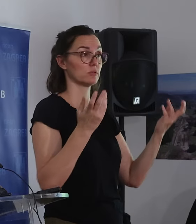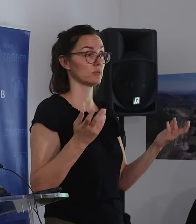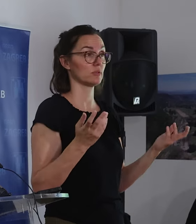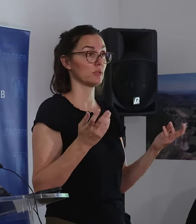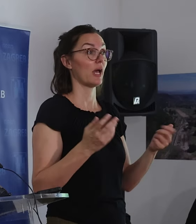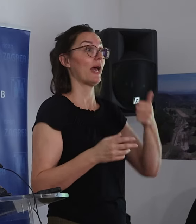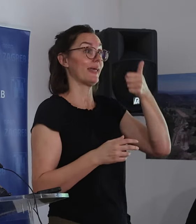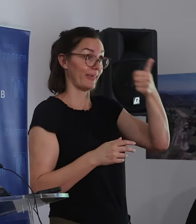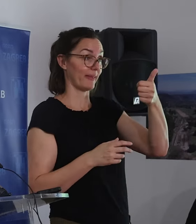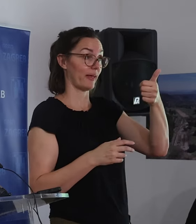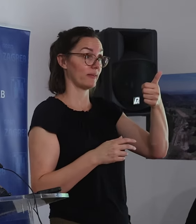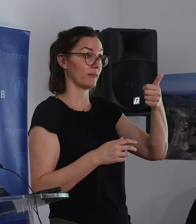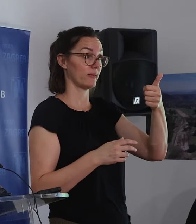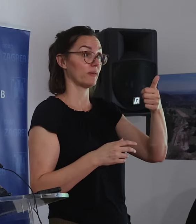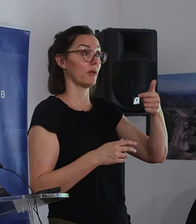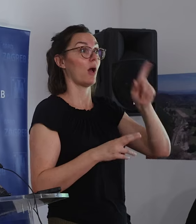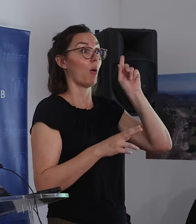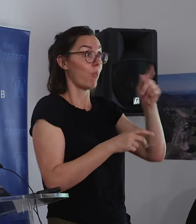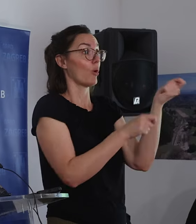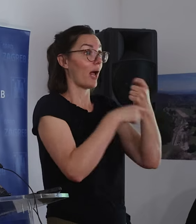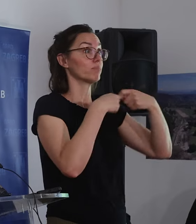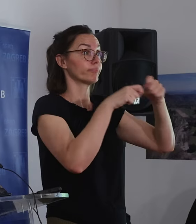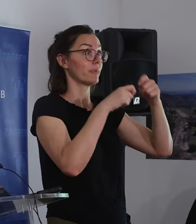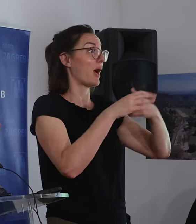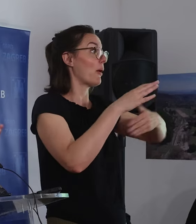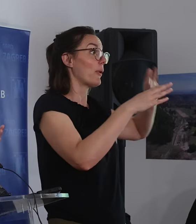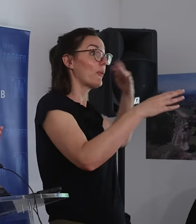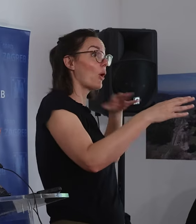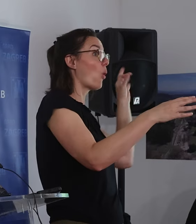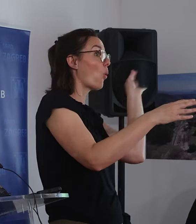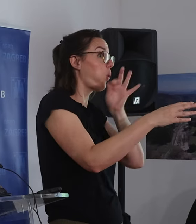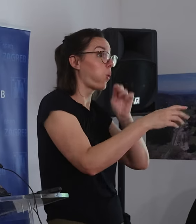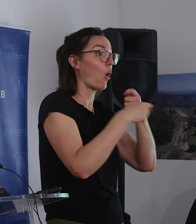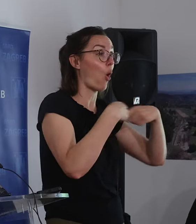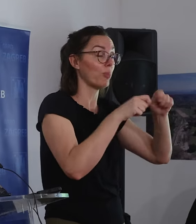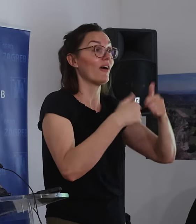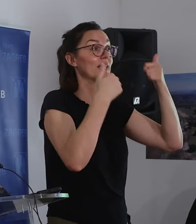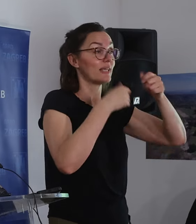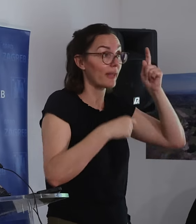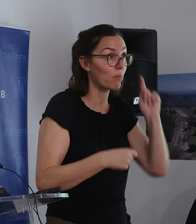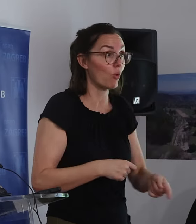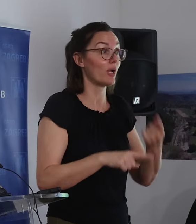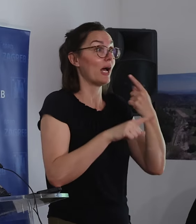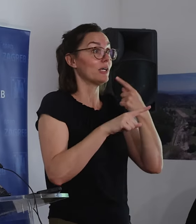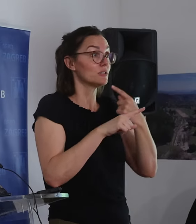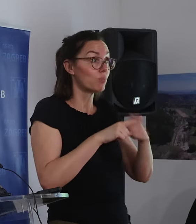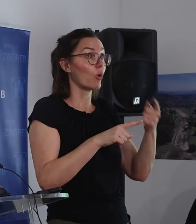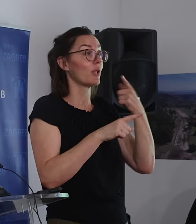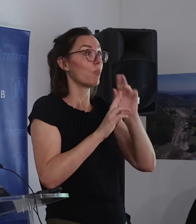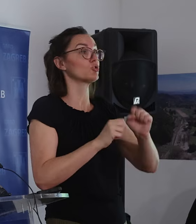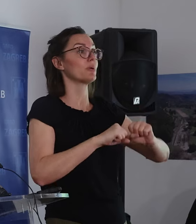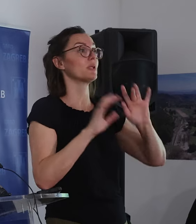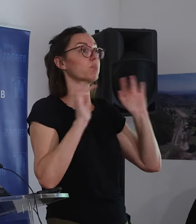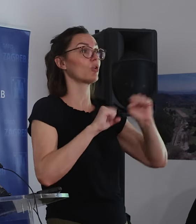I jedan od njih, Jadanske most, mora ići u obnovu koji nikad nije išao od kada je zgrađen. Ide u obnovu zato da bi bio protupotresno